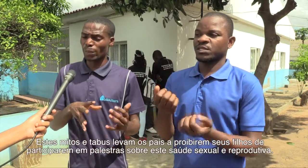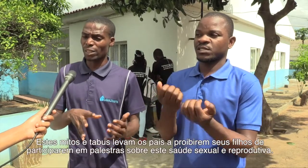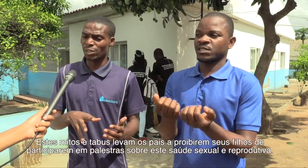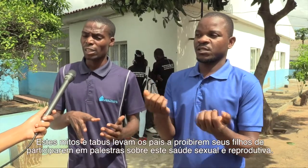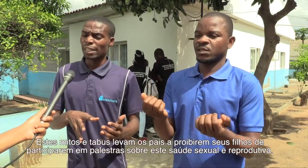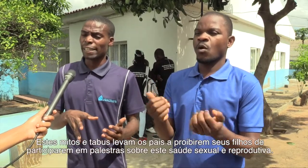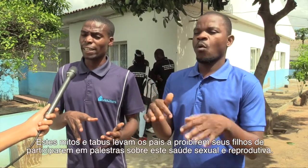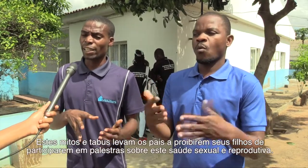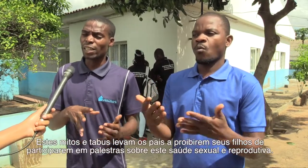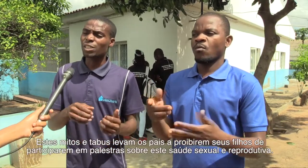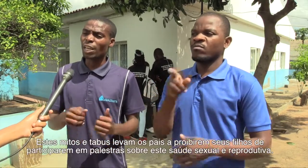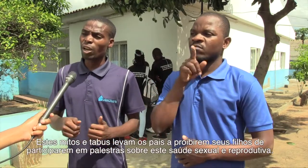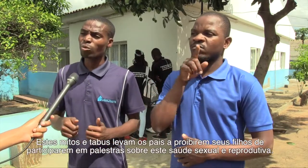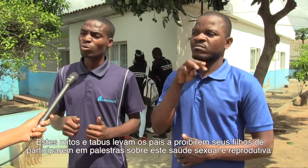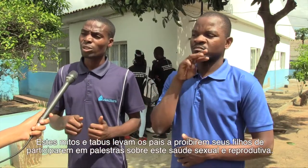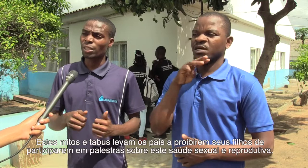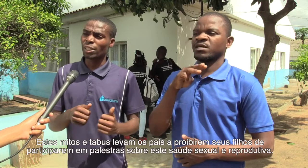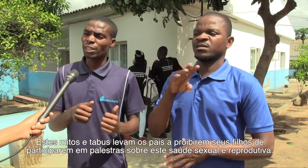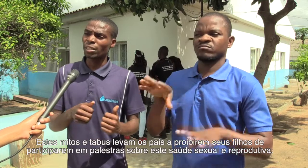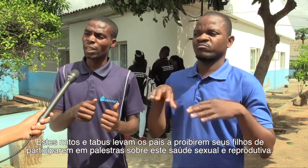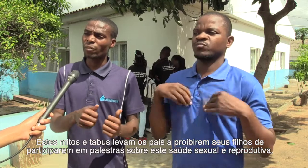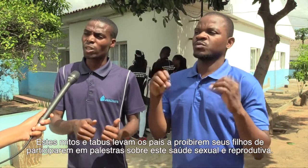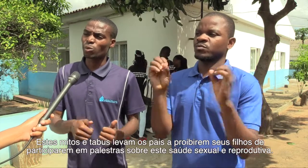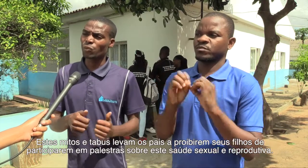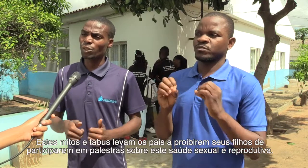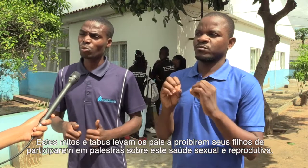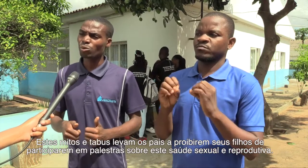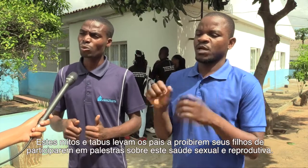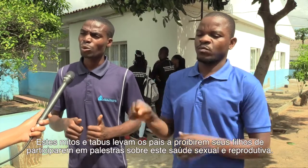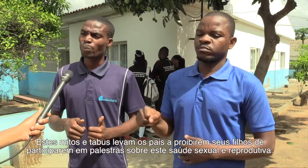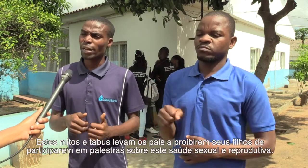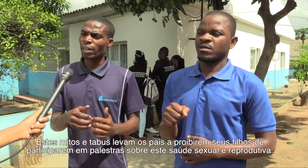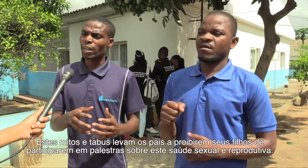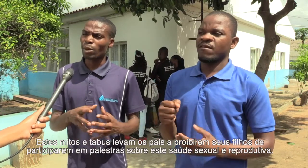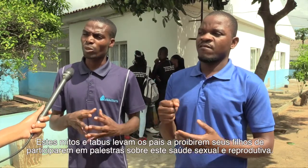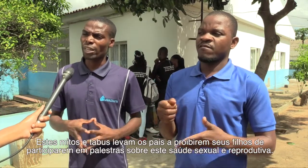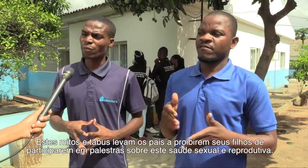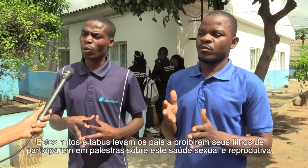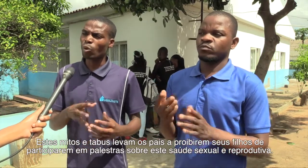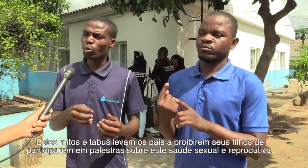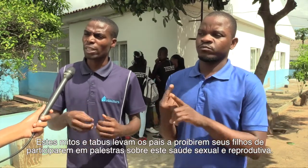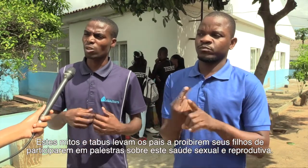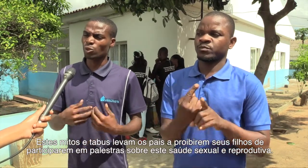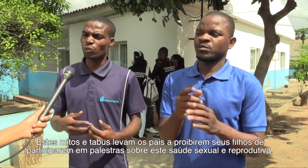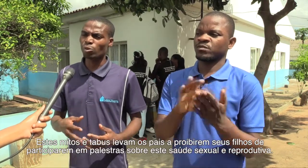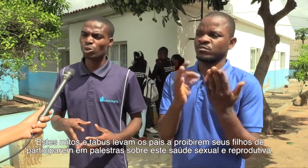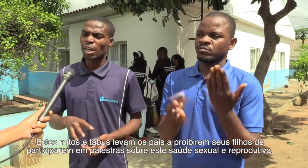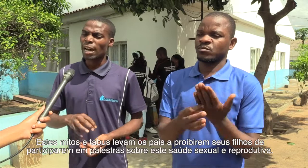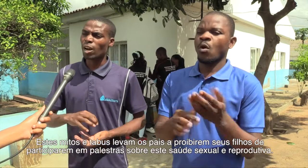pais, eles negam de levar seus filhos para a Modefa ou deixar seus filhos a